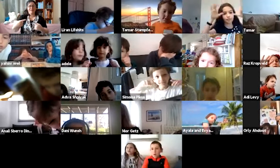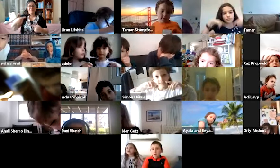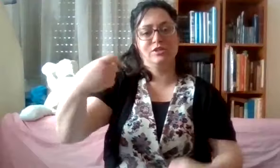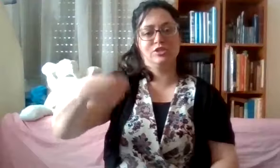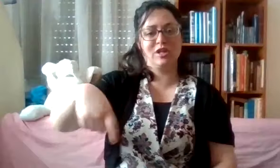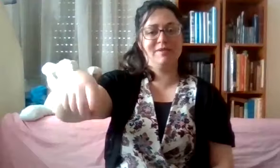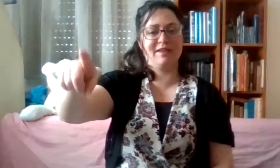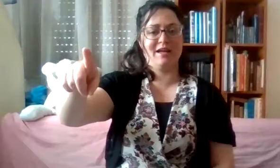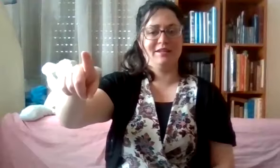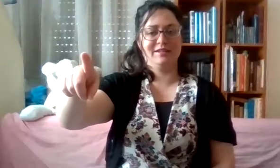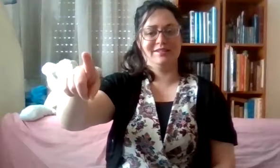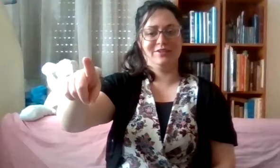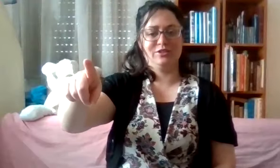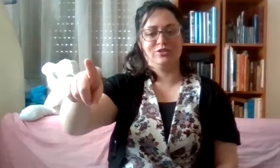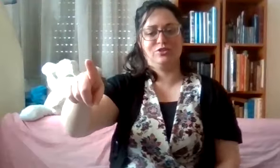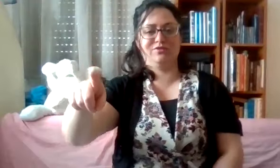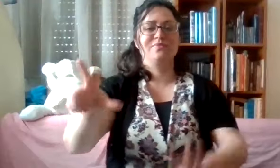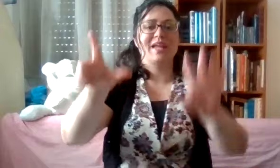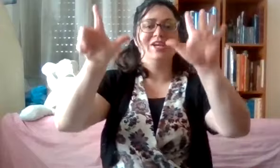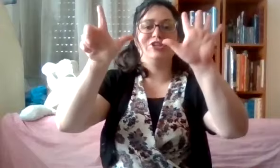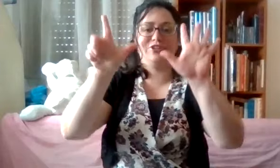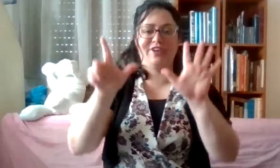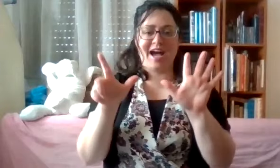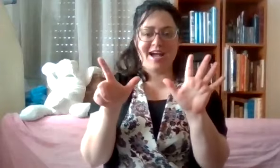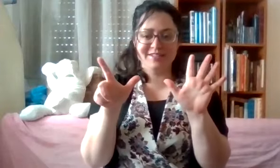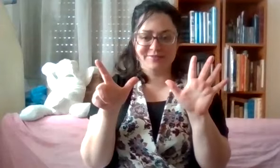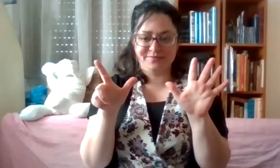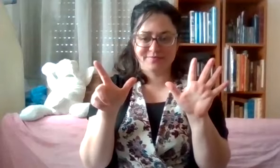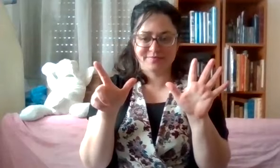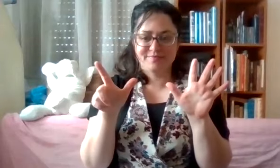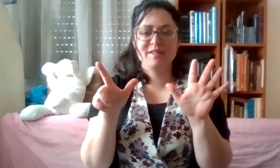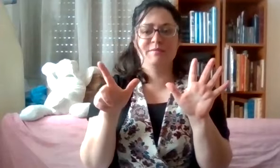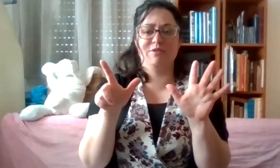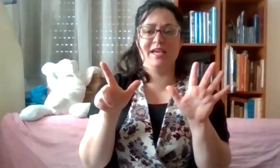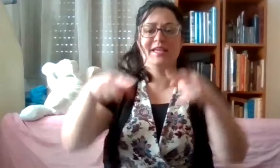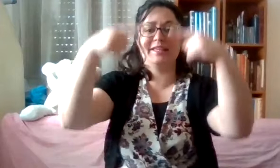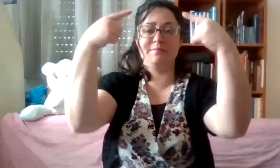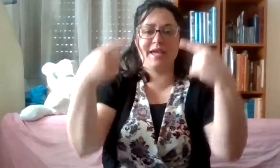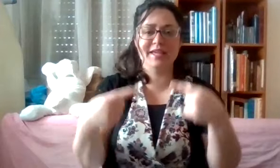שבתא. שוב. שבעה. מעולה. ימי.